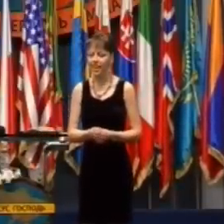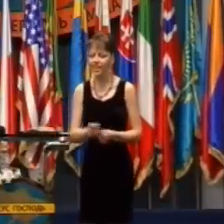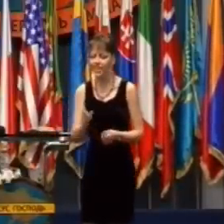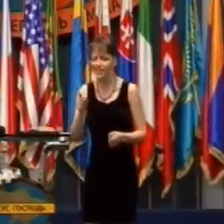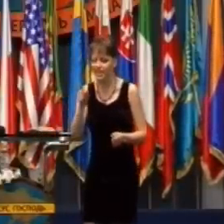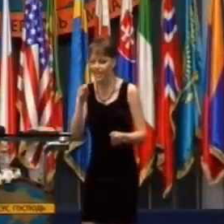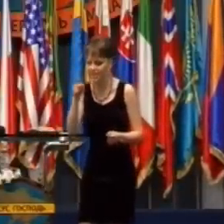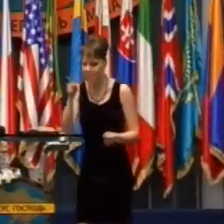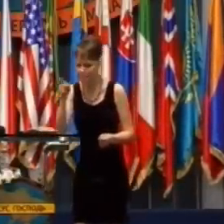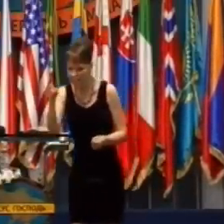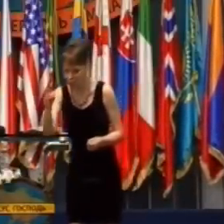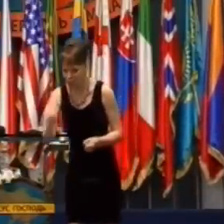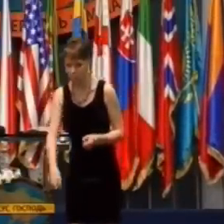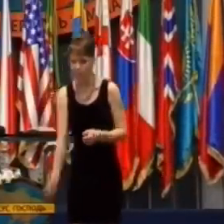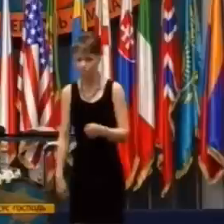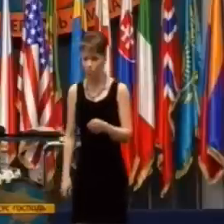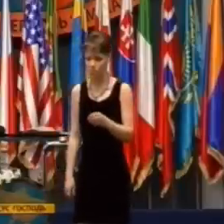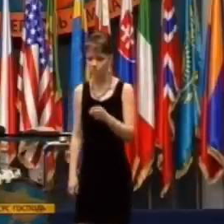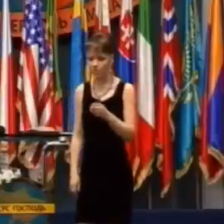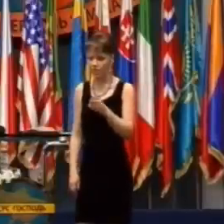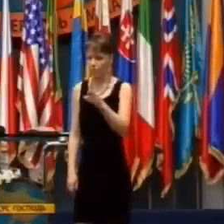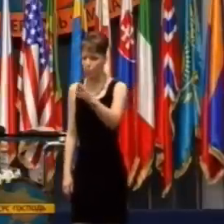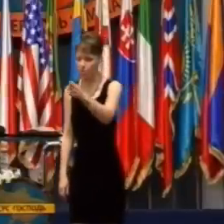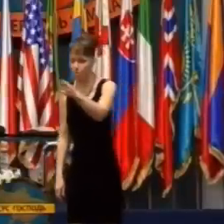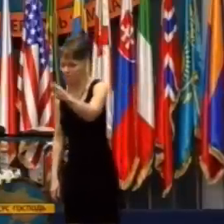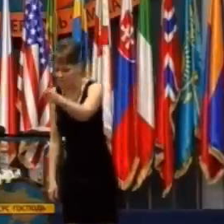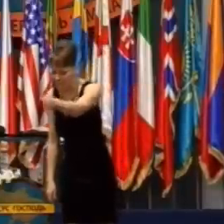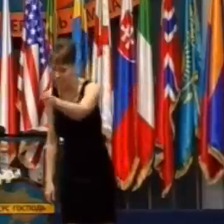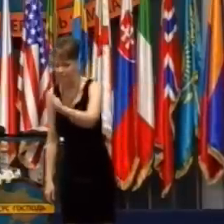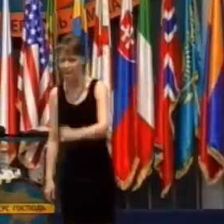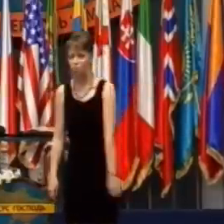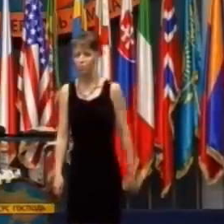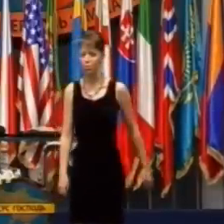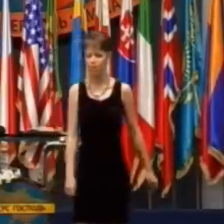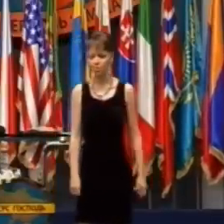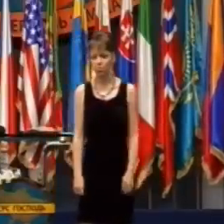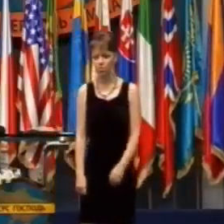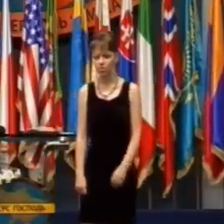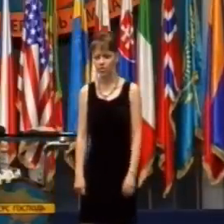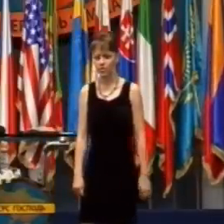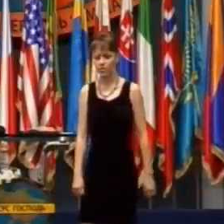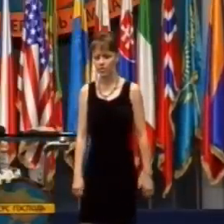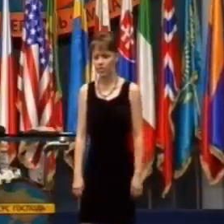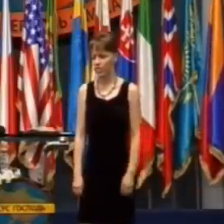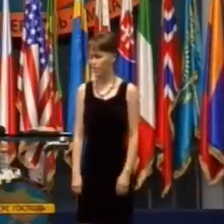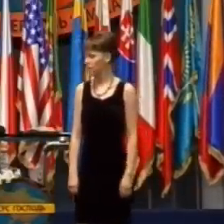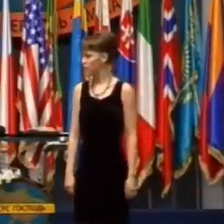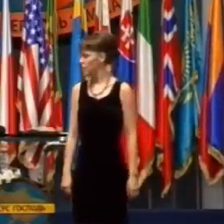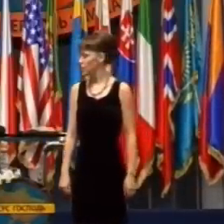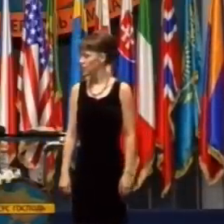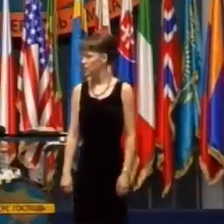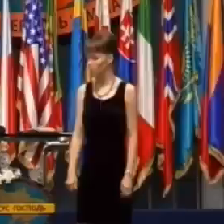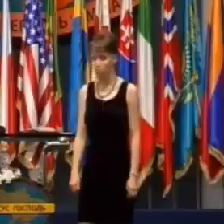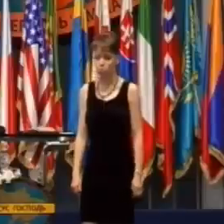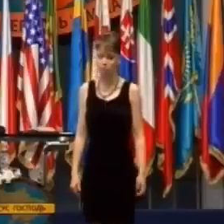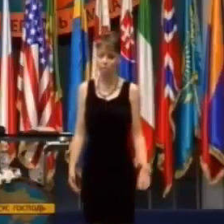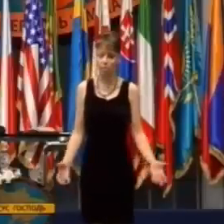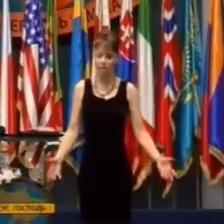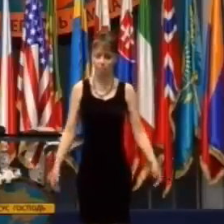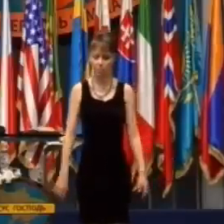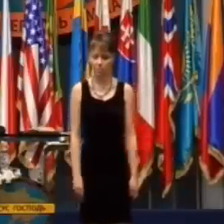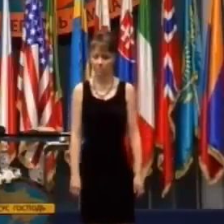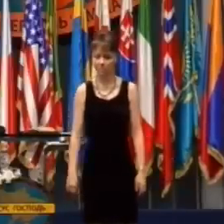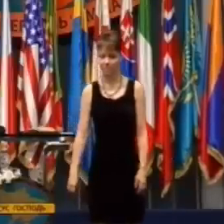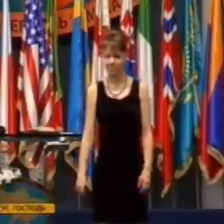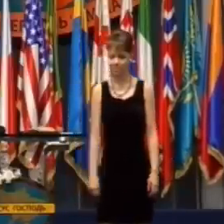aby boli schopní nájsť tento maličký problém a vyriešiť tento problémik. Ježiš nebol